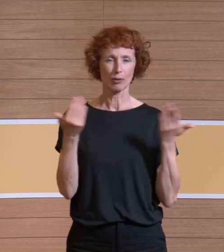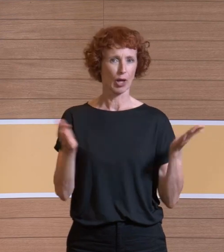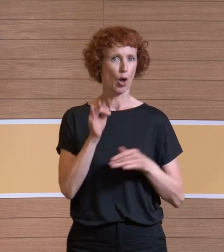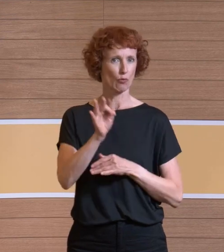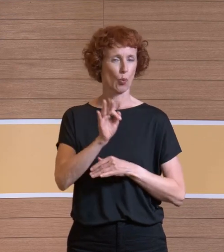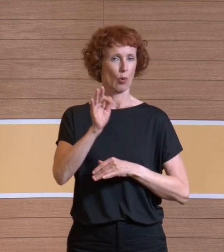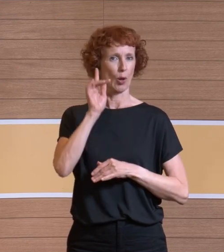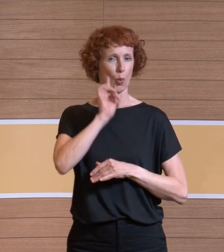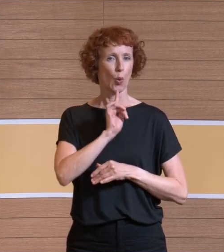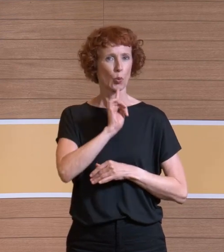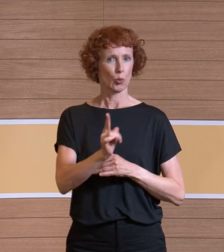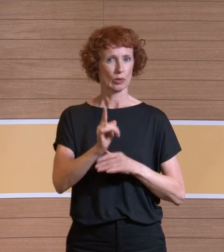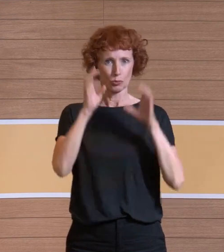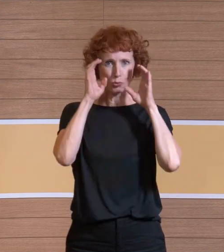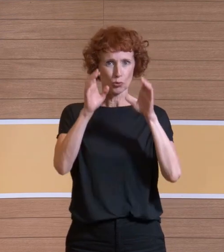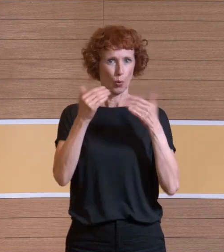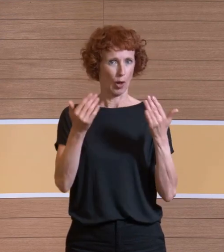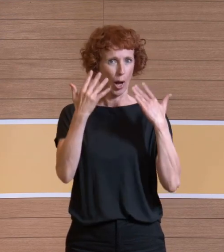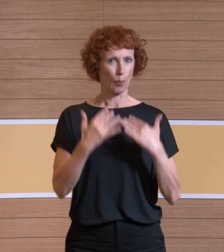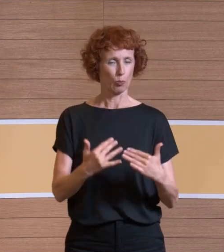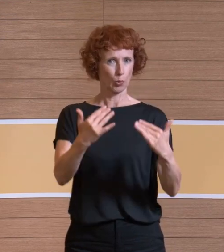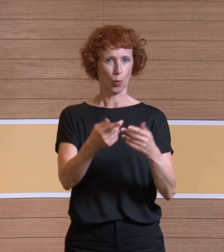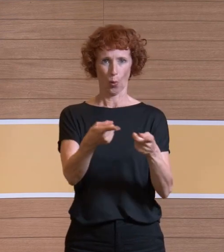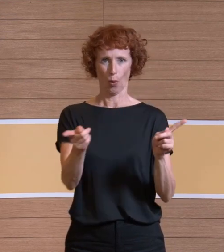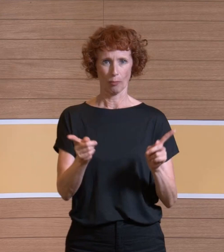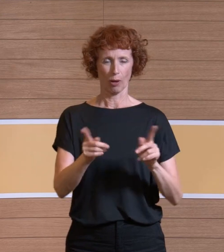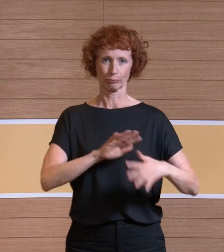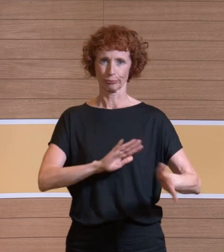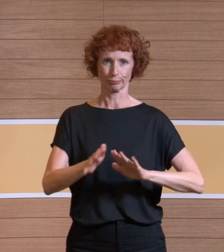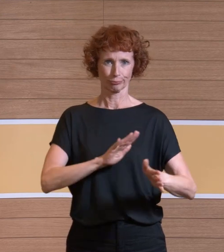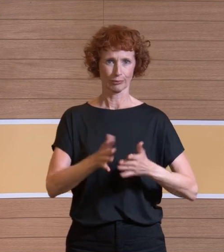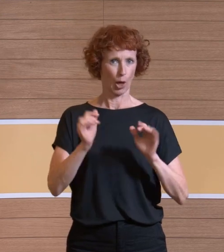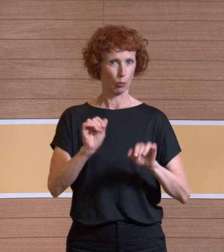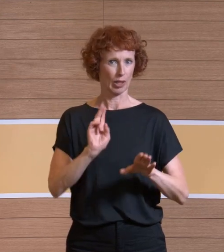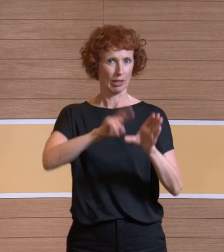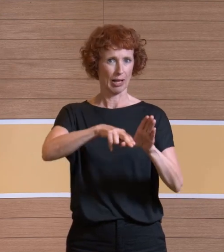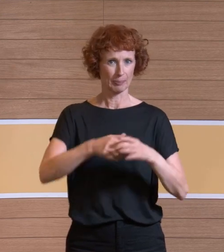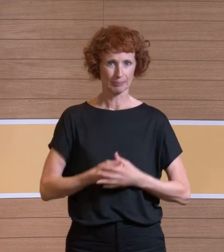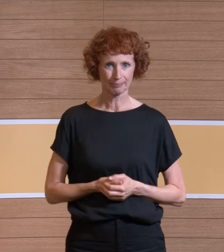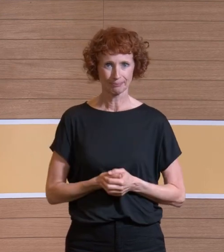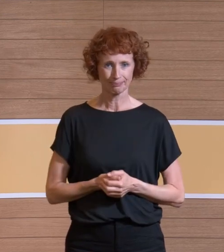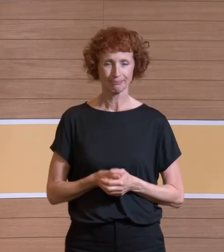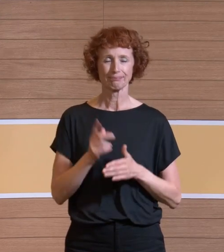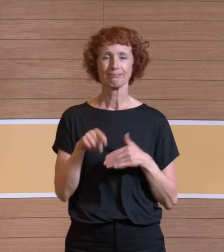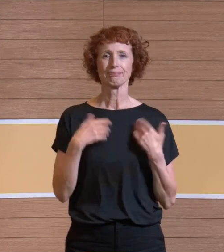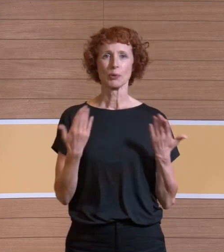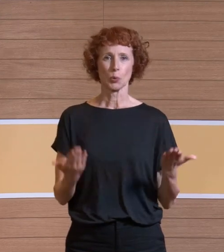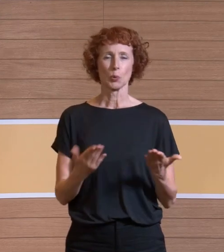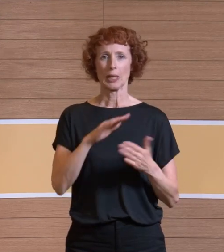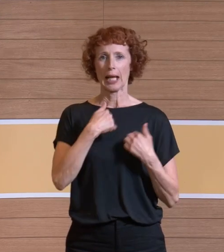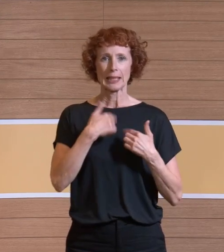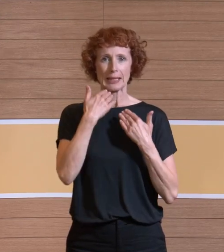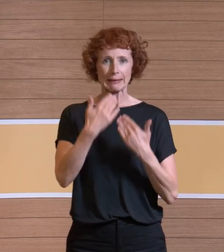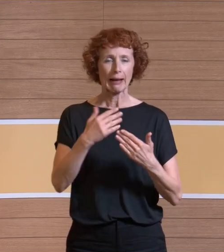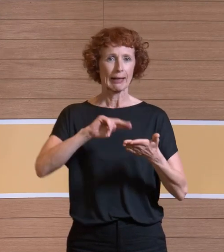Publikum das Teilnehmen ermöglicht haben. Herzlichen Dank nochmal an die Kolleginnen aus der Technik und